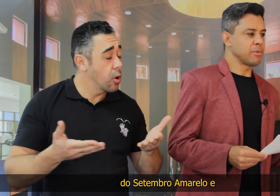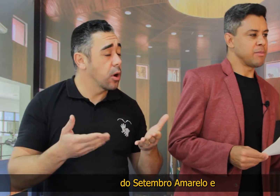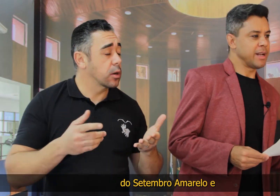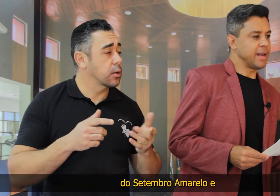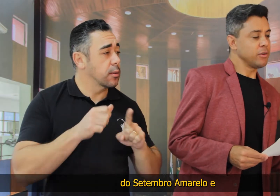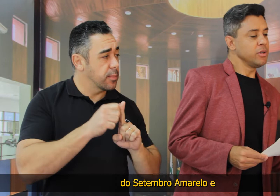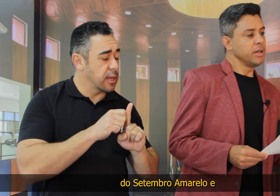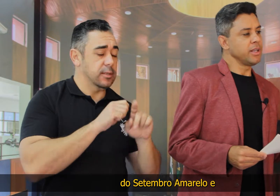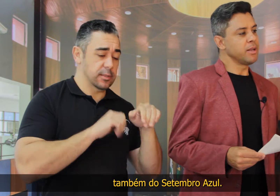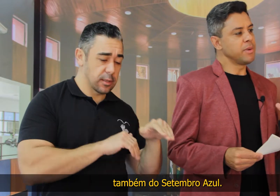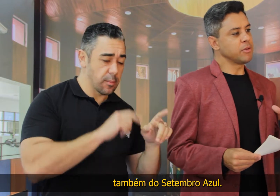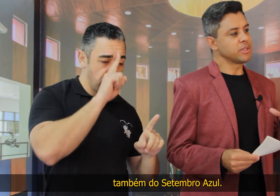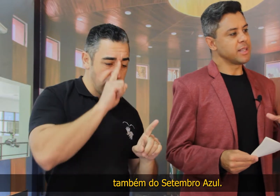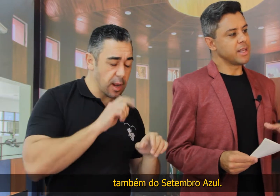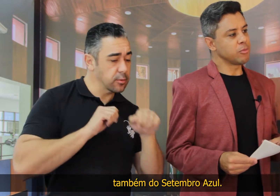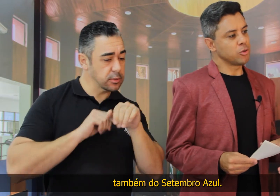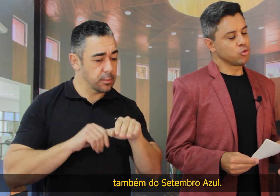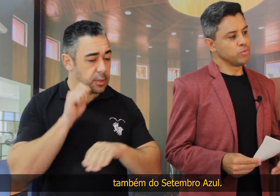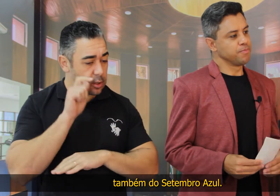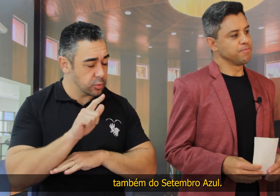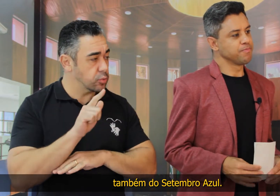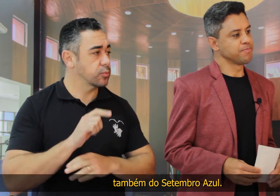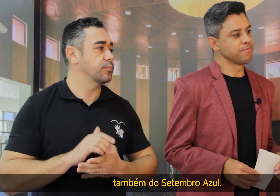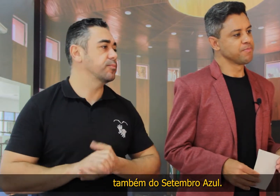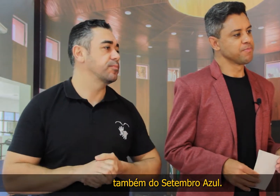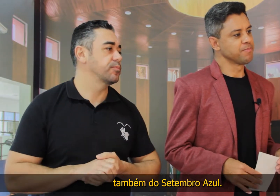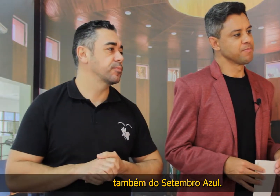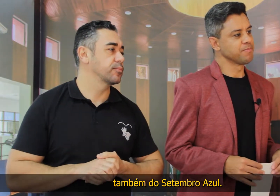do setembro amarelo e também do setembro azul.